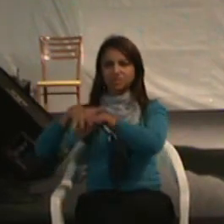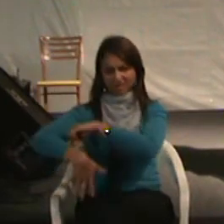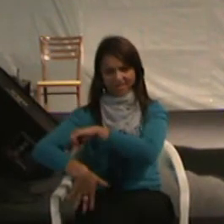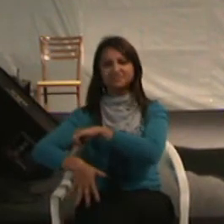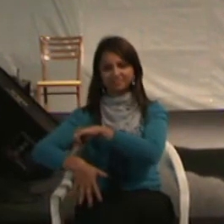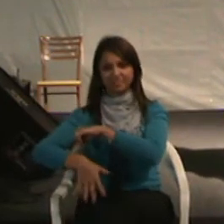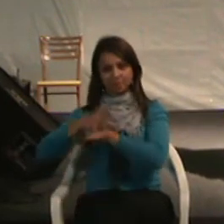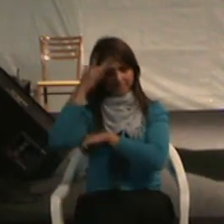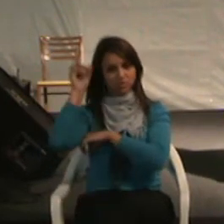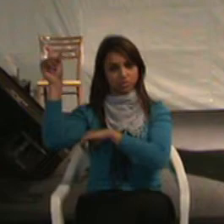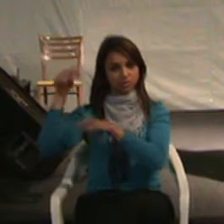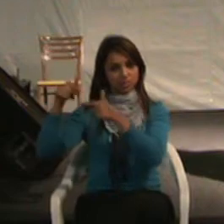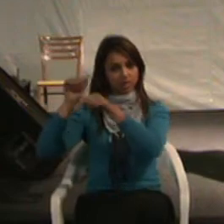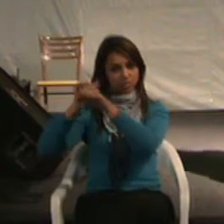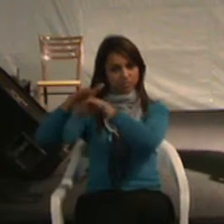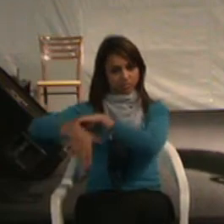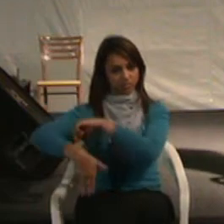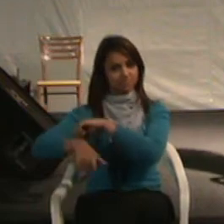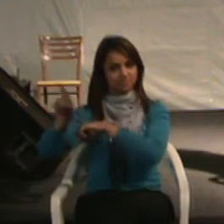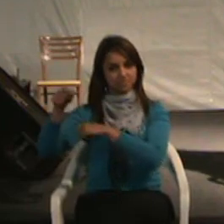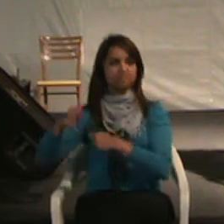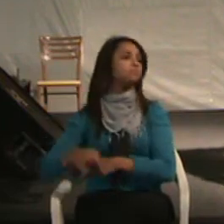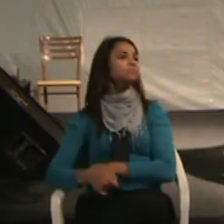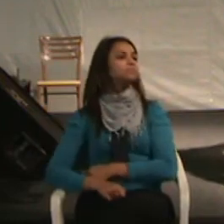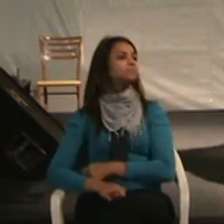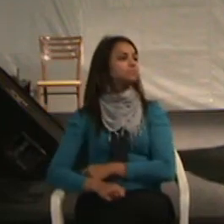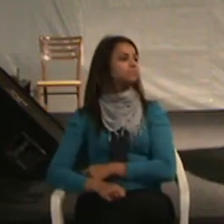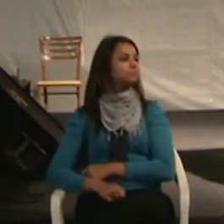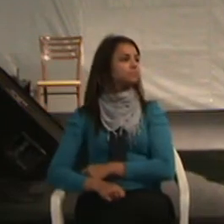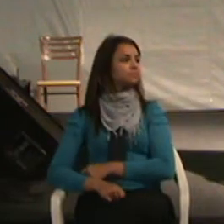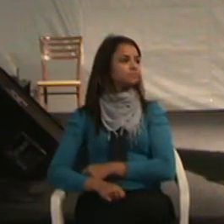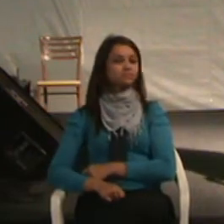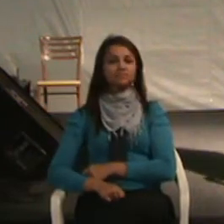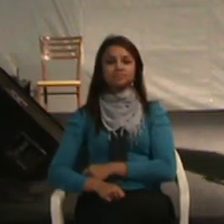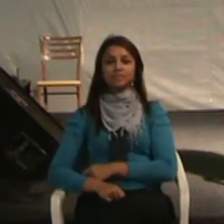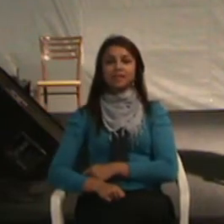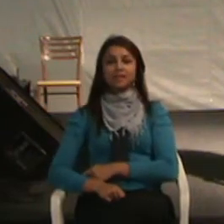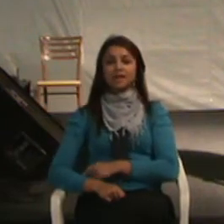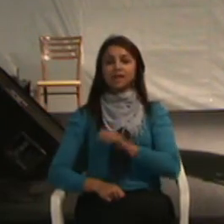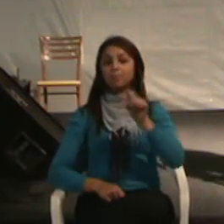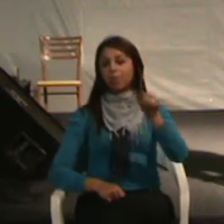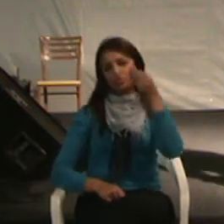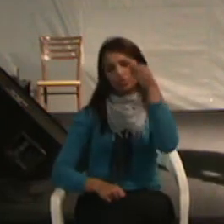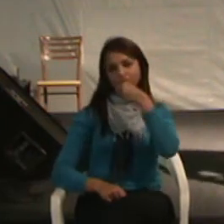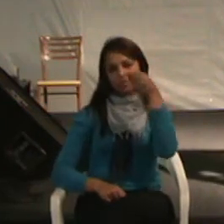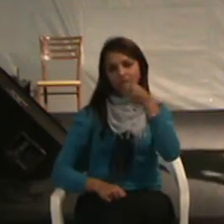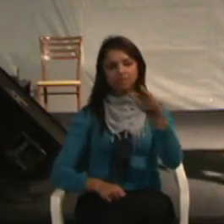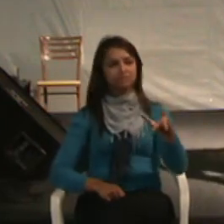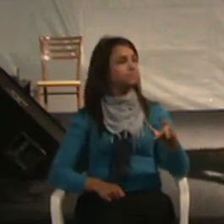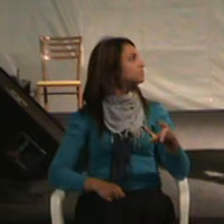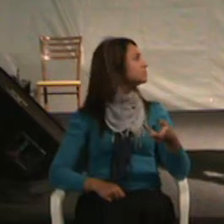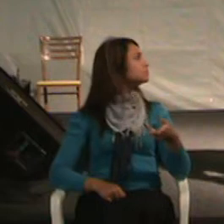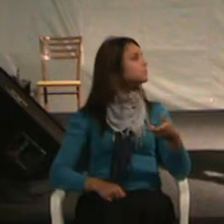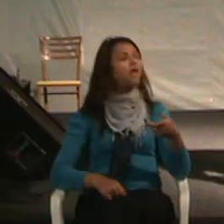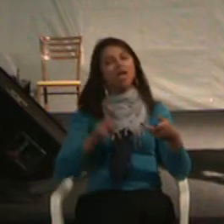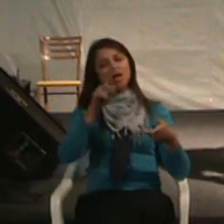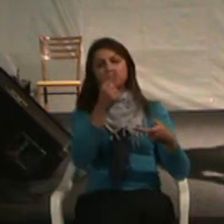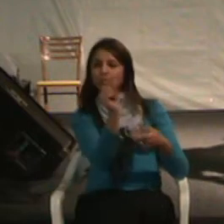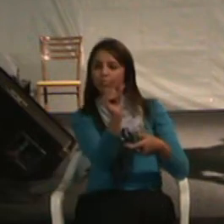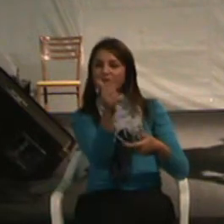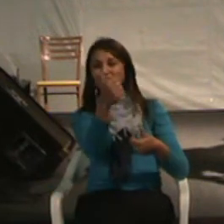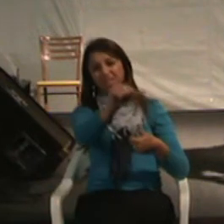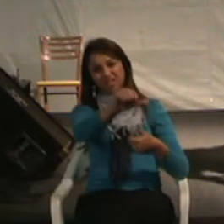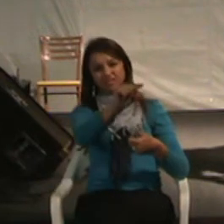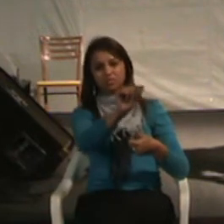Que trabalha lá na geração de energia. Pontos fracos. Aqui vem a parte um pouco negativa, né.